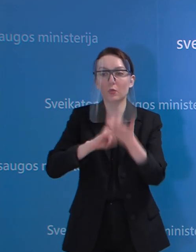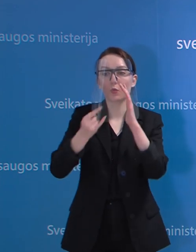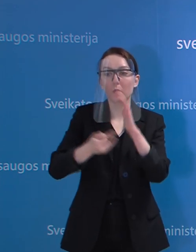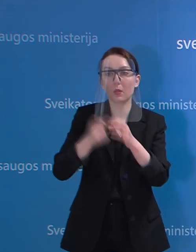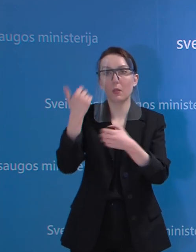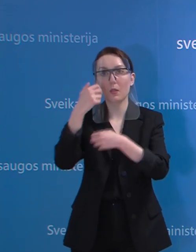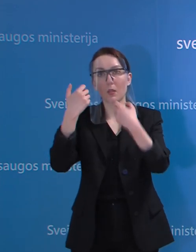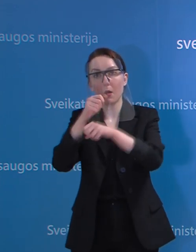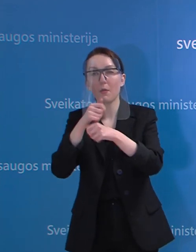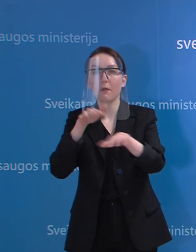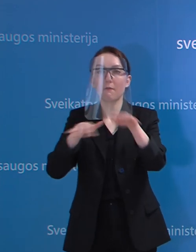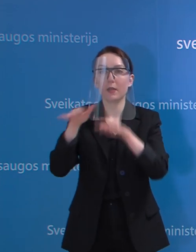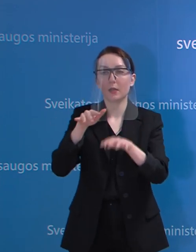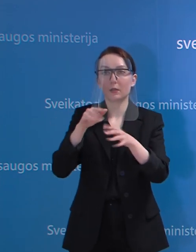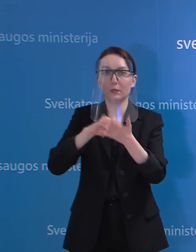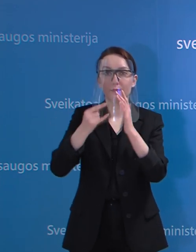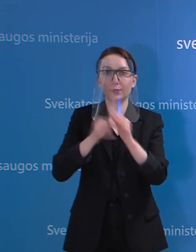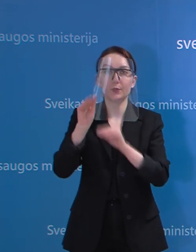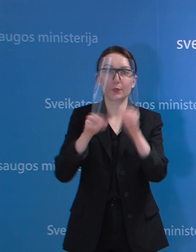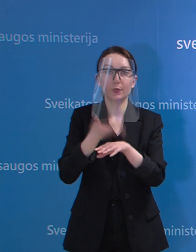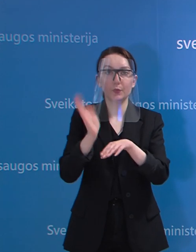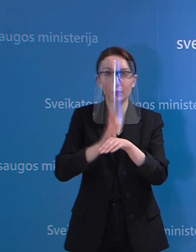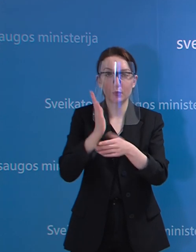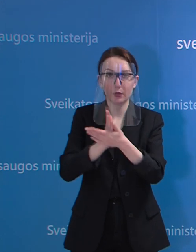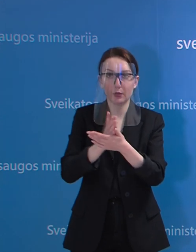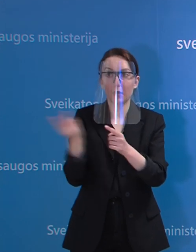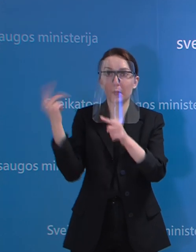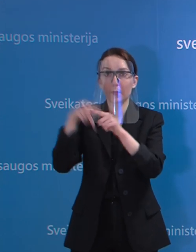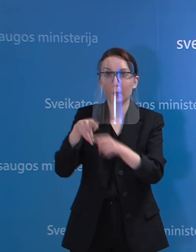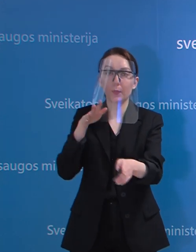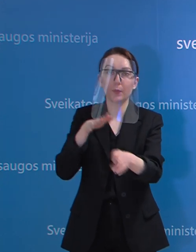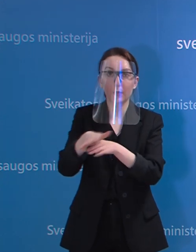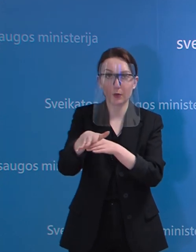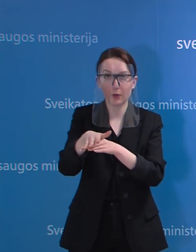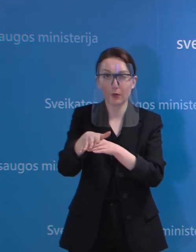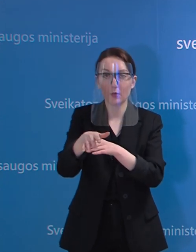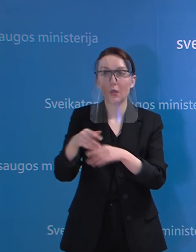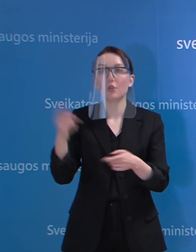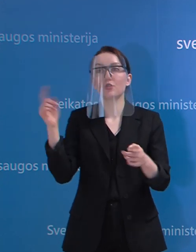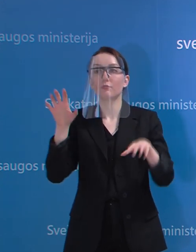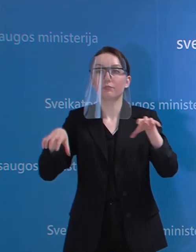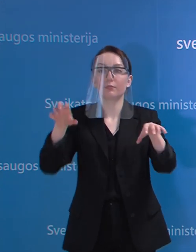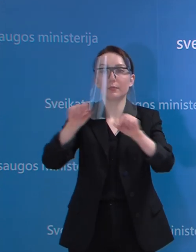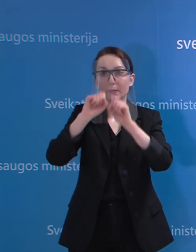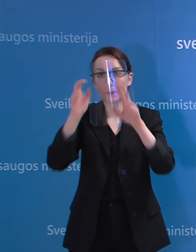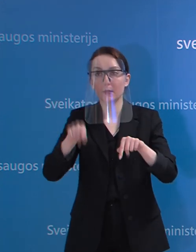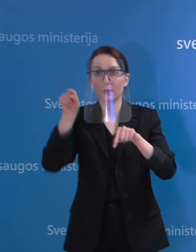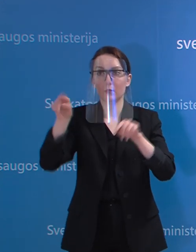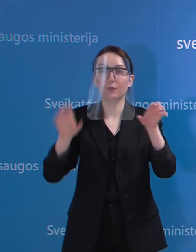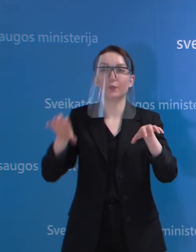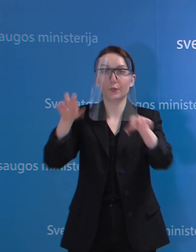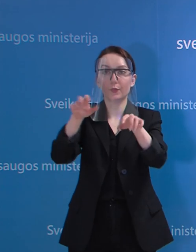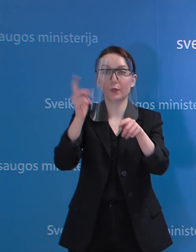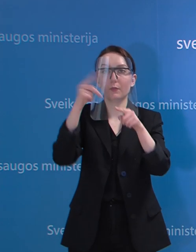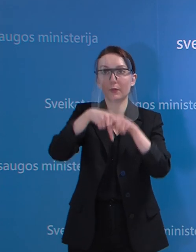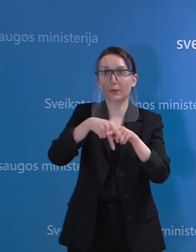laboratorijams savo veiklas būtų sudėtinga ir pilnai užkrovus, nes, sakykime, iš tų mobilių punktų, gali atsitikti taip, kad